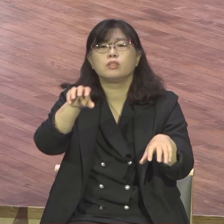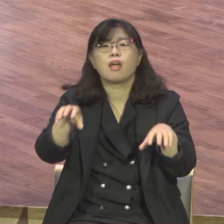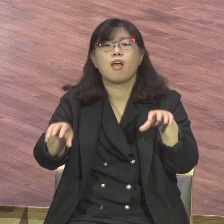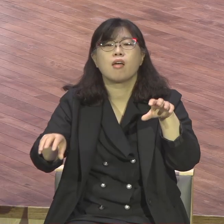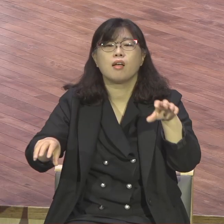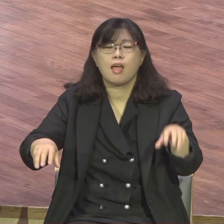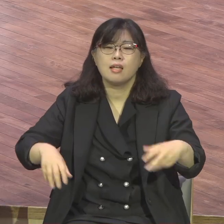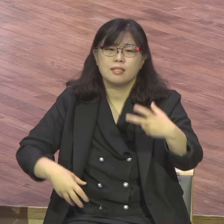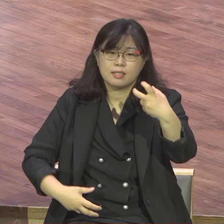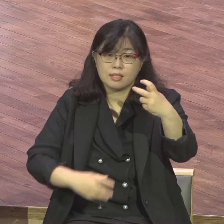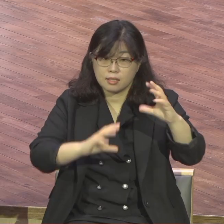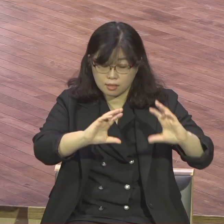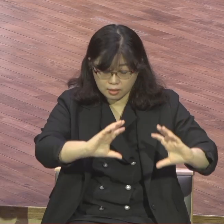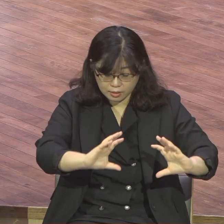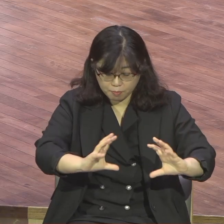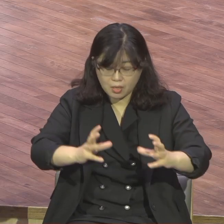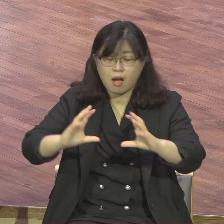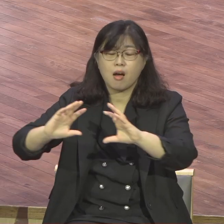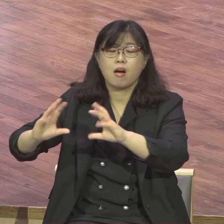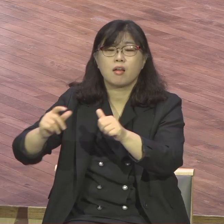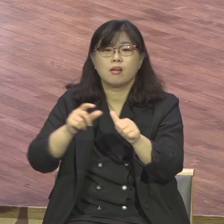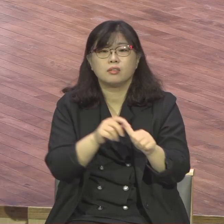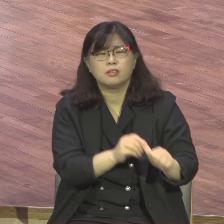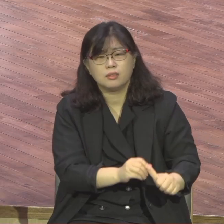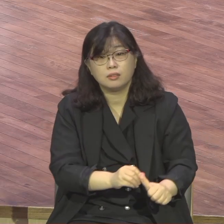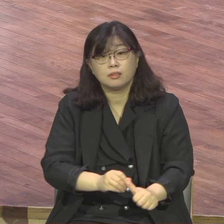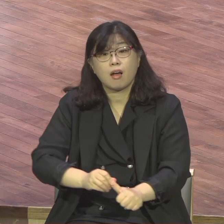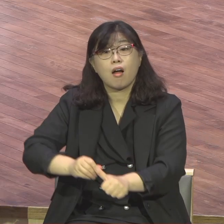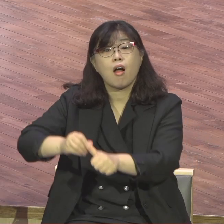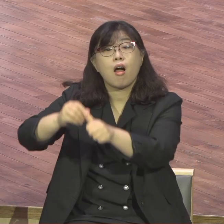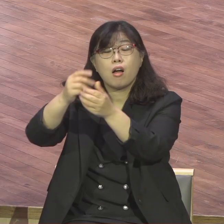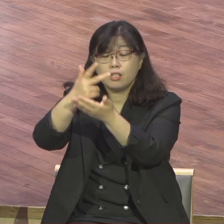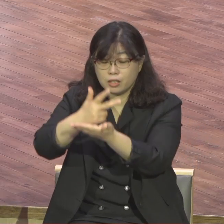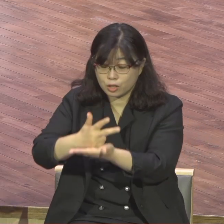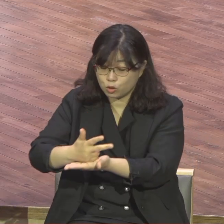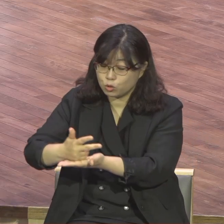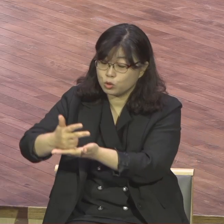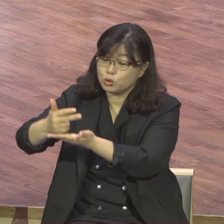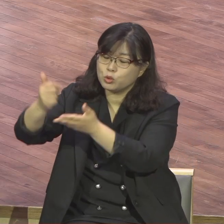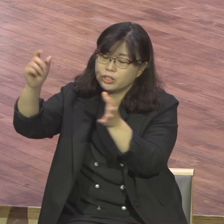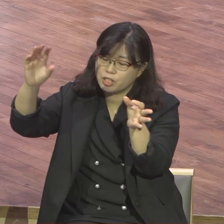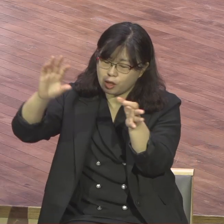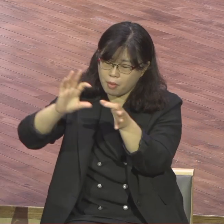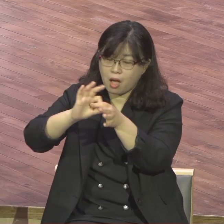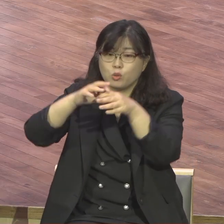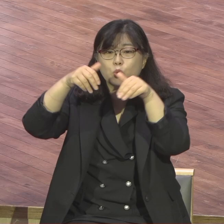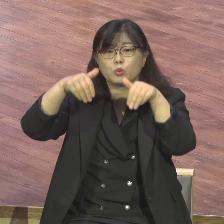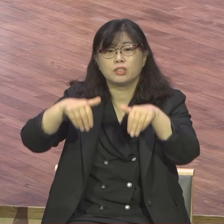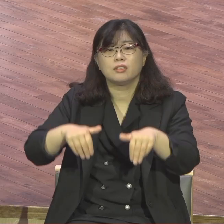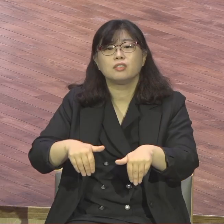곳곳에 지신 전하를 사랑해 주님의 동들